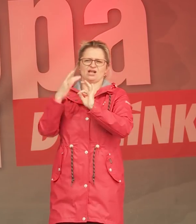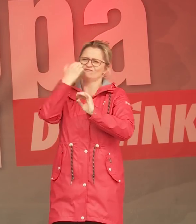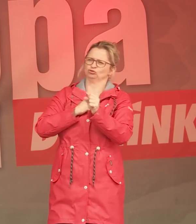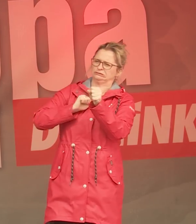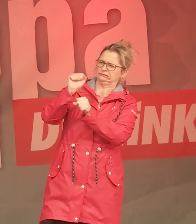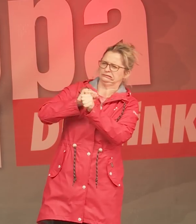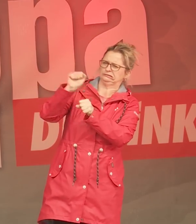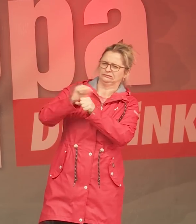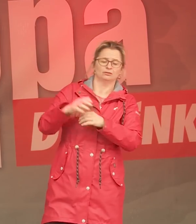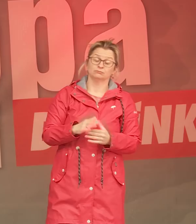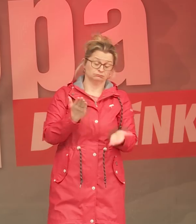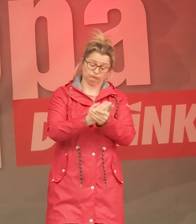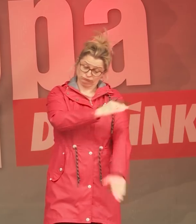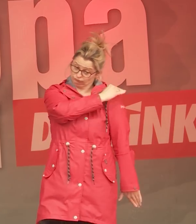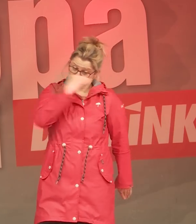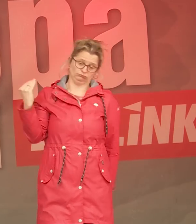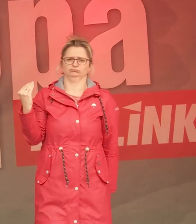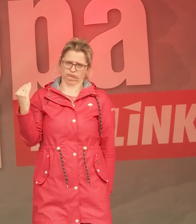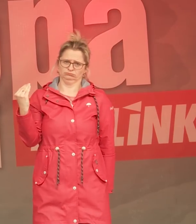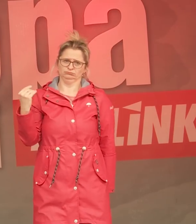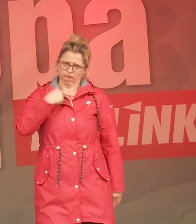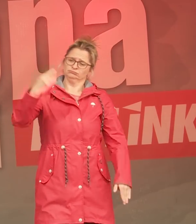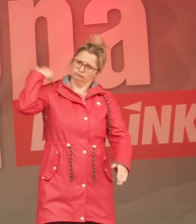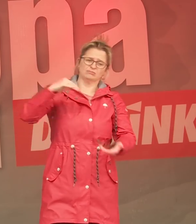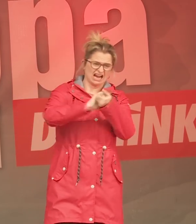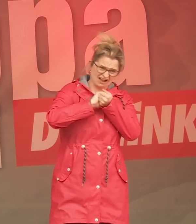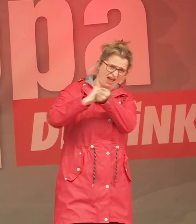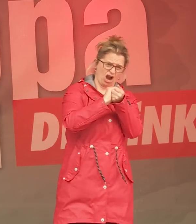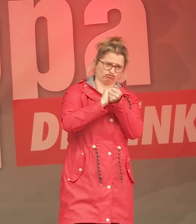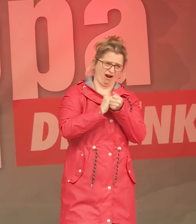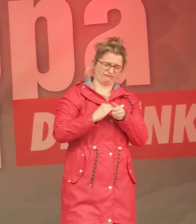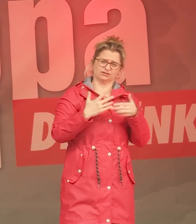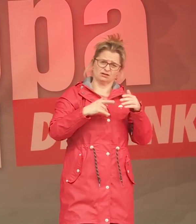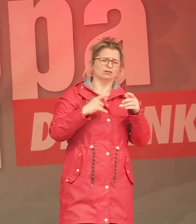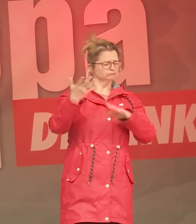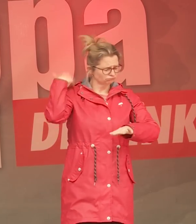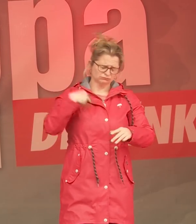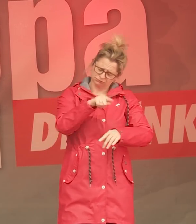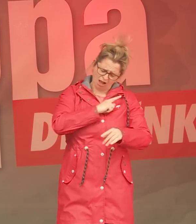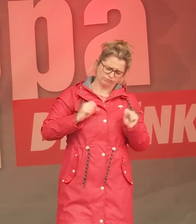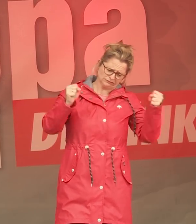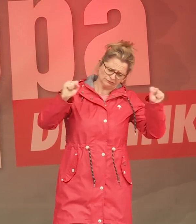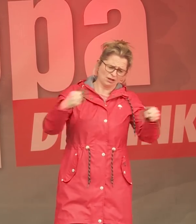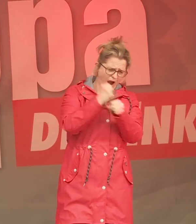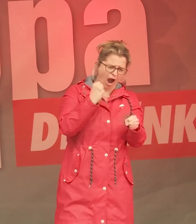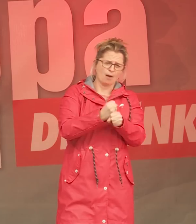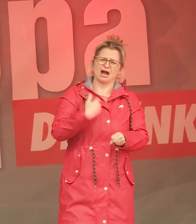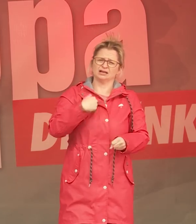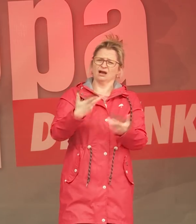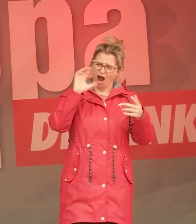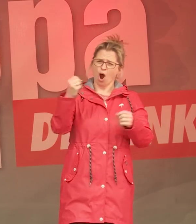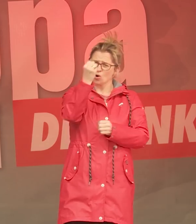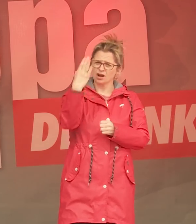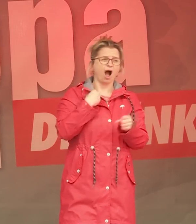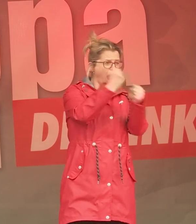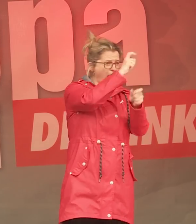Ich habe die Schnauze voll als Gewerkschafterin, als Mensch, die selber gearbeitet hat, als Kind und Enkelkind von